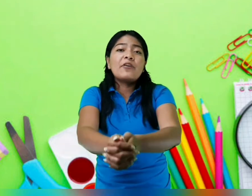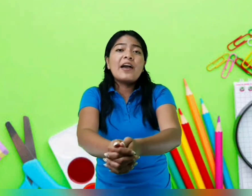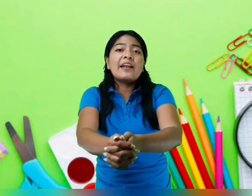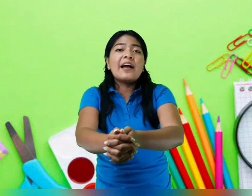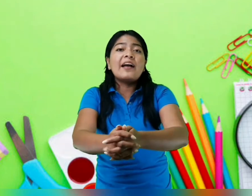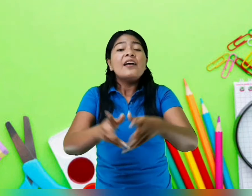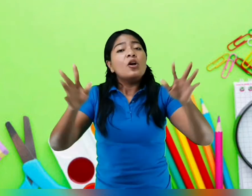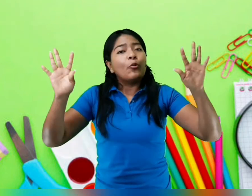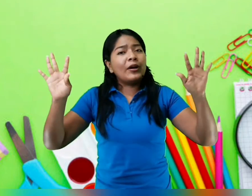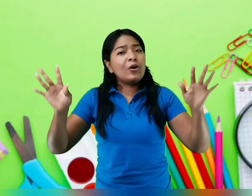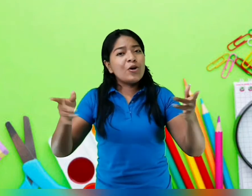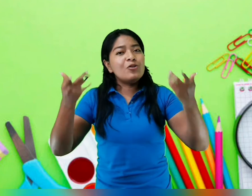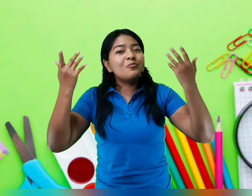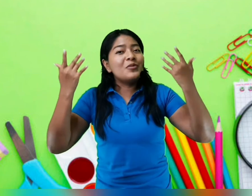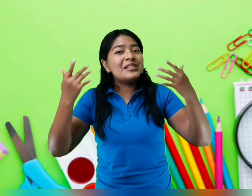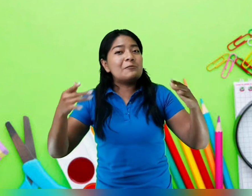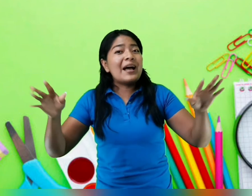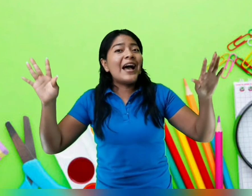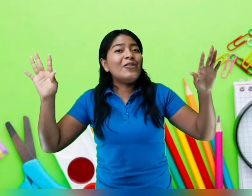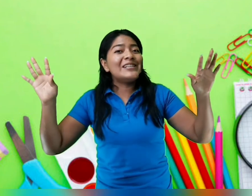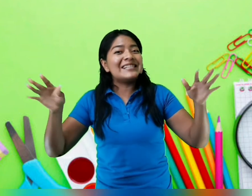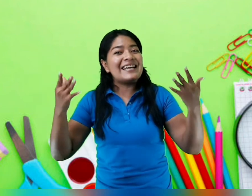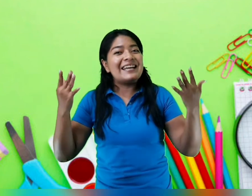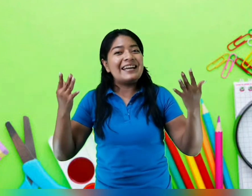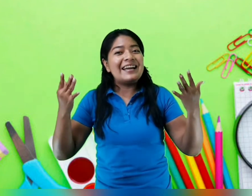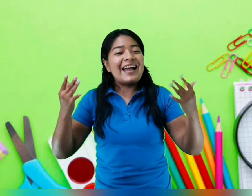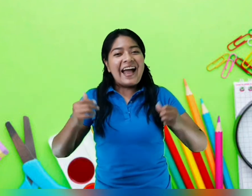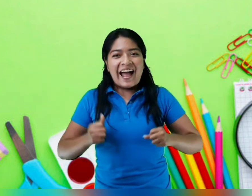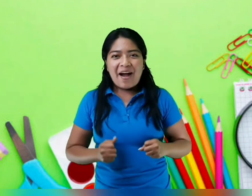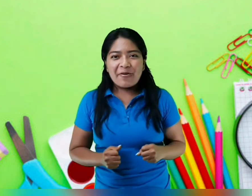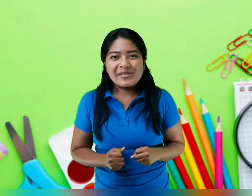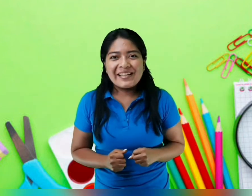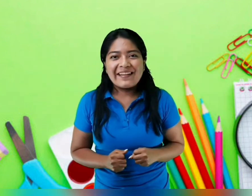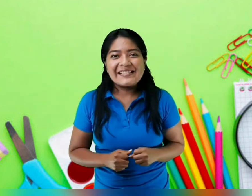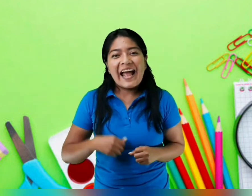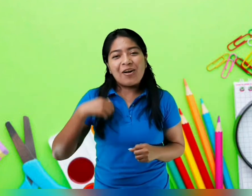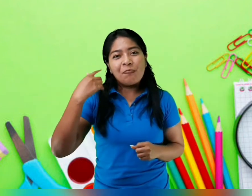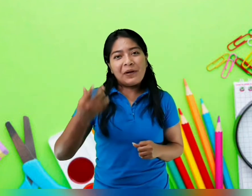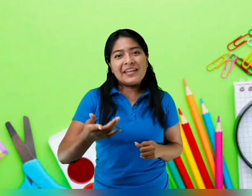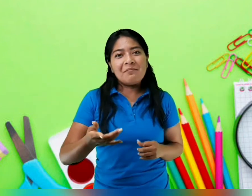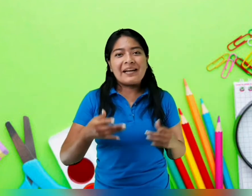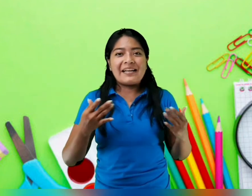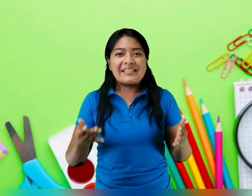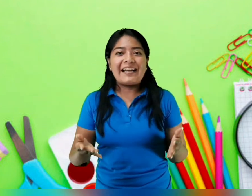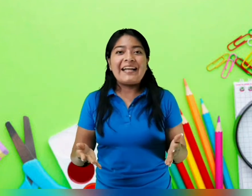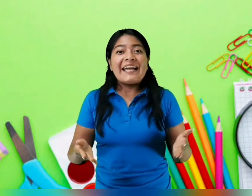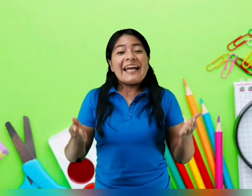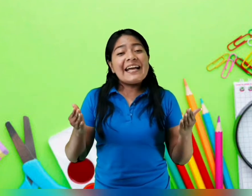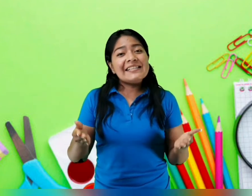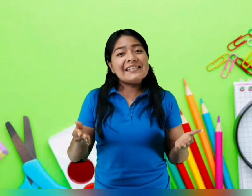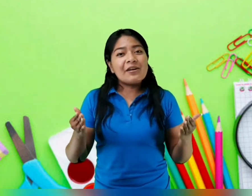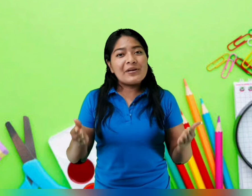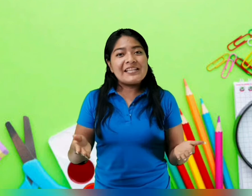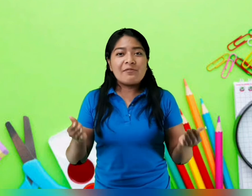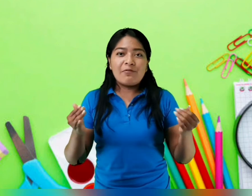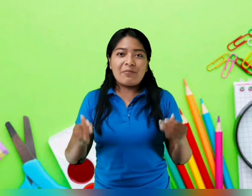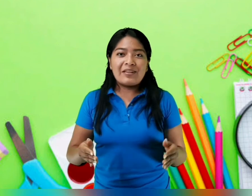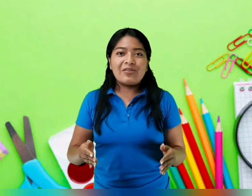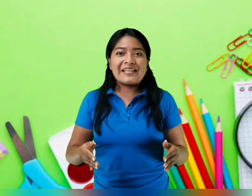afuera. Juego con mis manos así. Ahora ustedes acompáñenme a realizar esta secuencia de movimientos